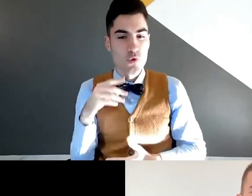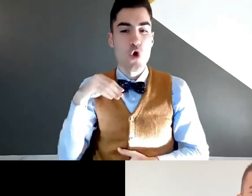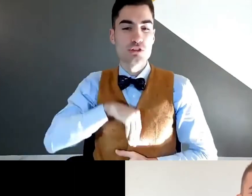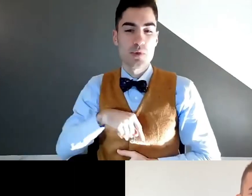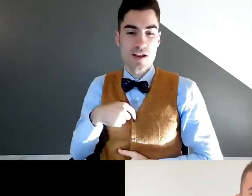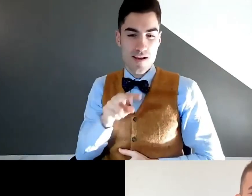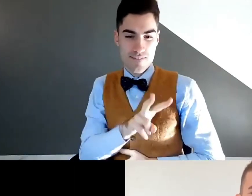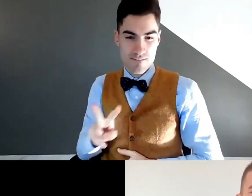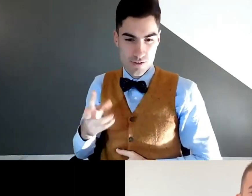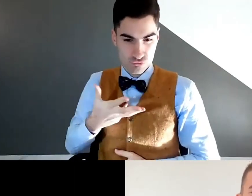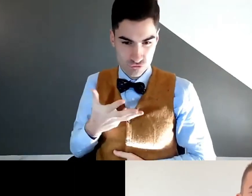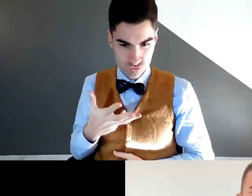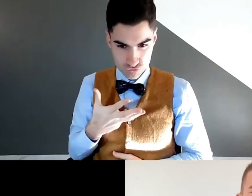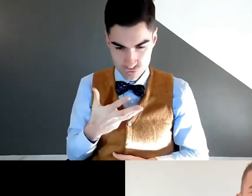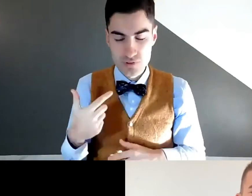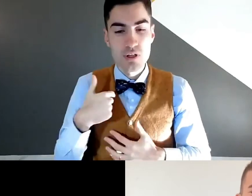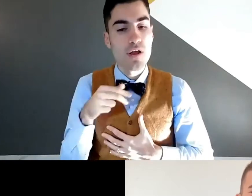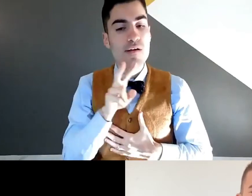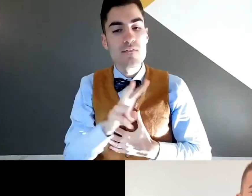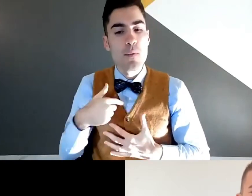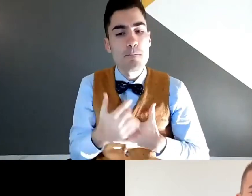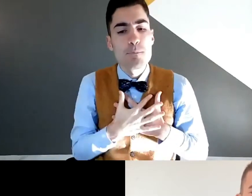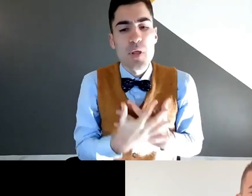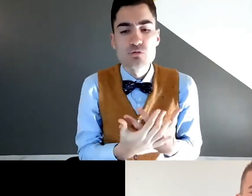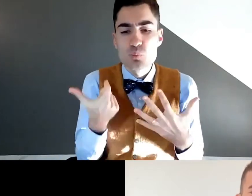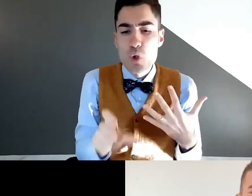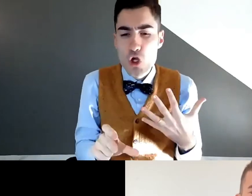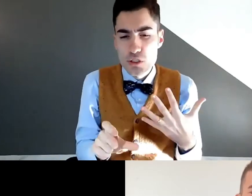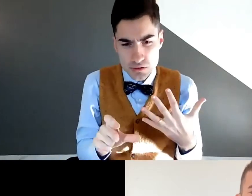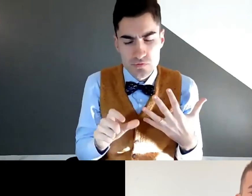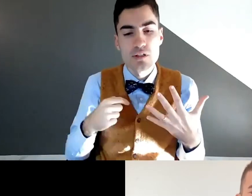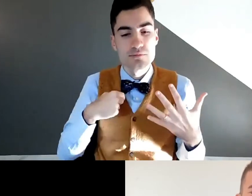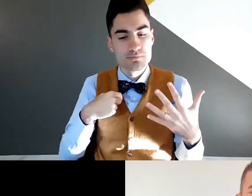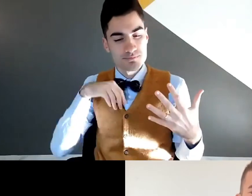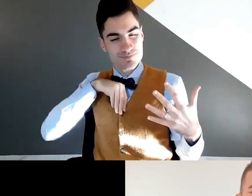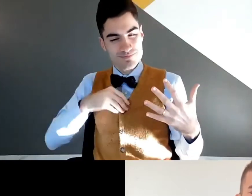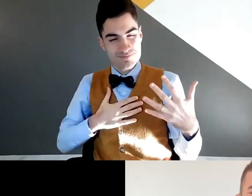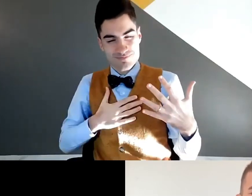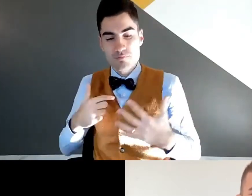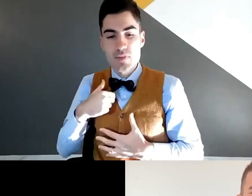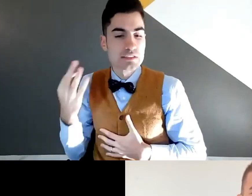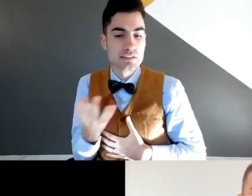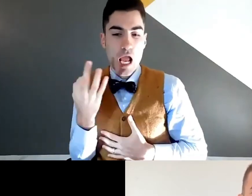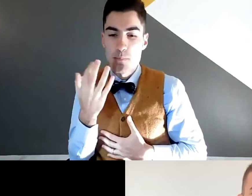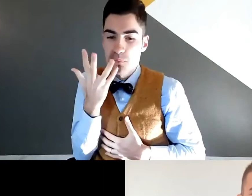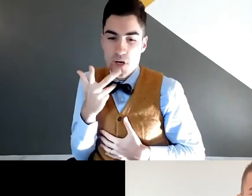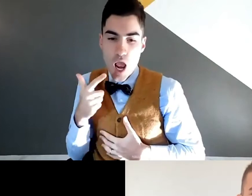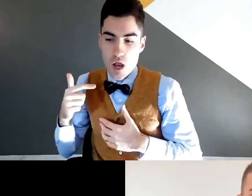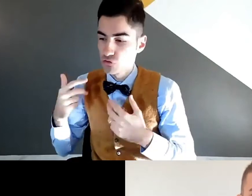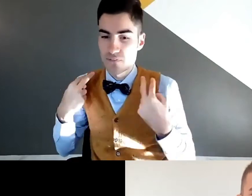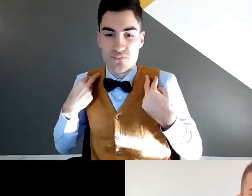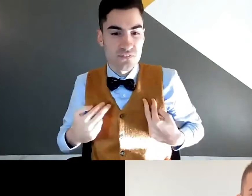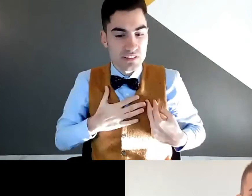ha permesso poi di ripulire quell'arte che avevo dentro di me e renderla sempre più chiara e sempre più vera.